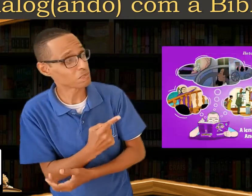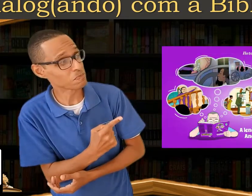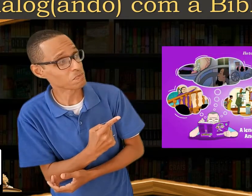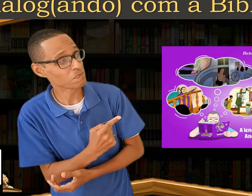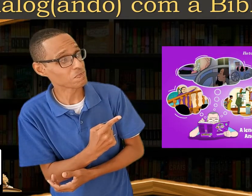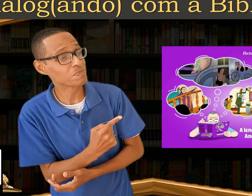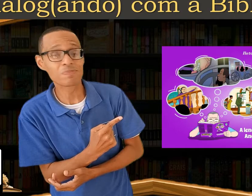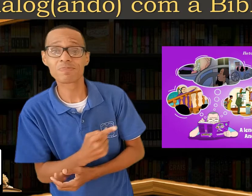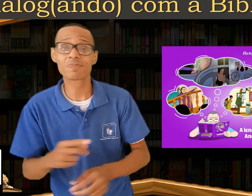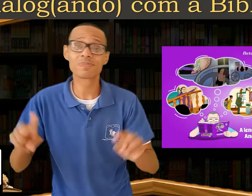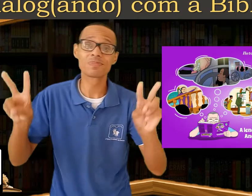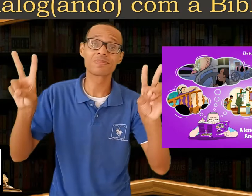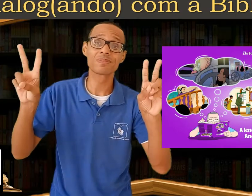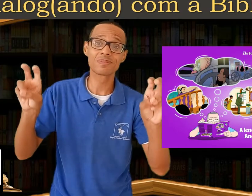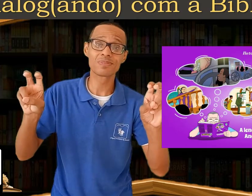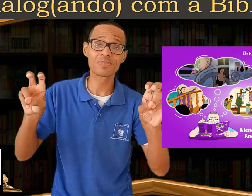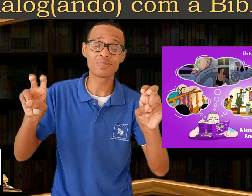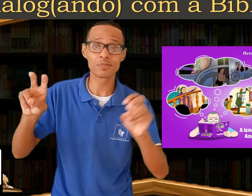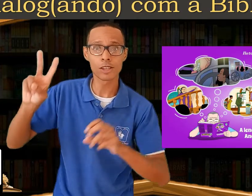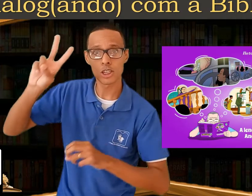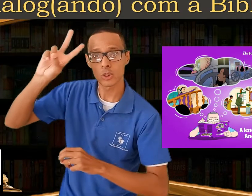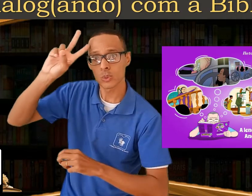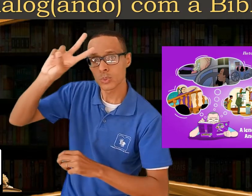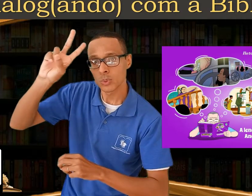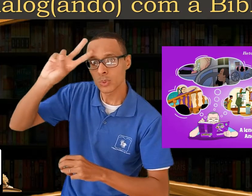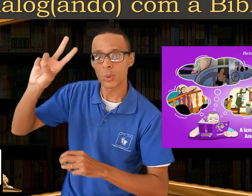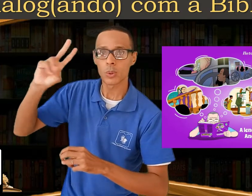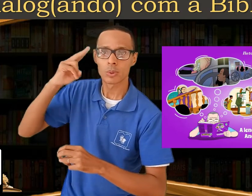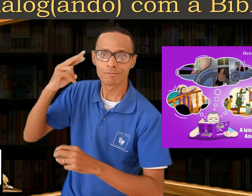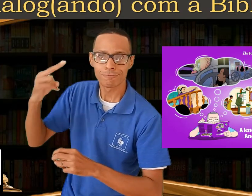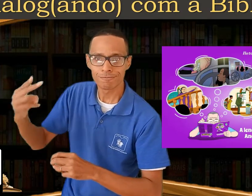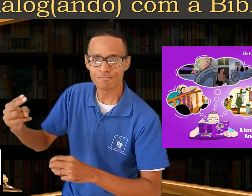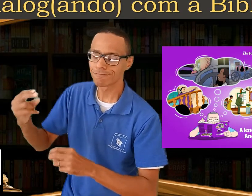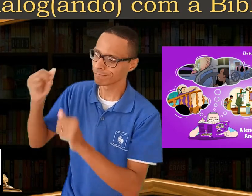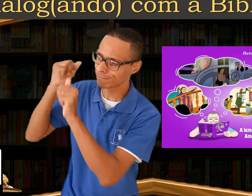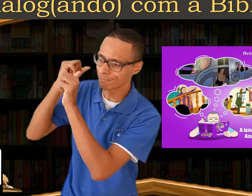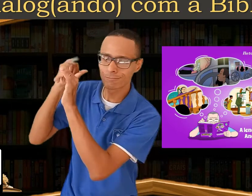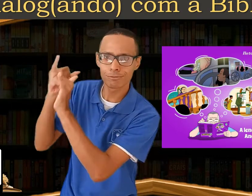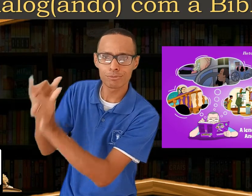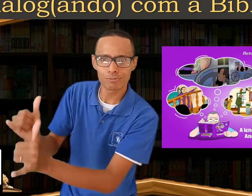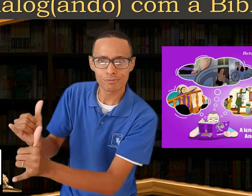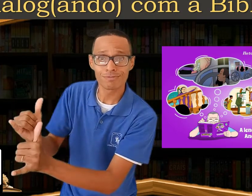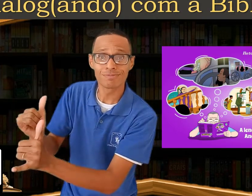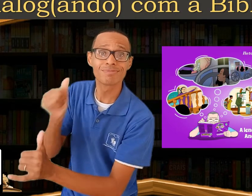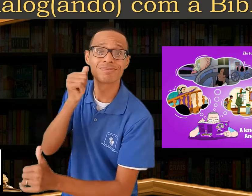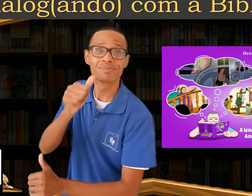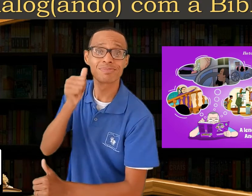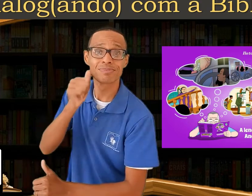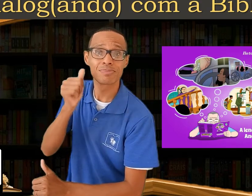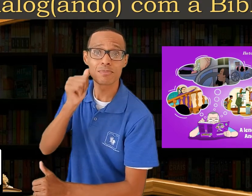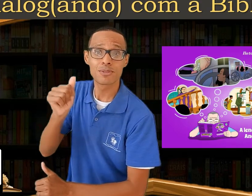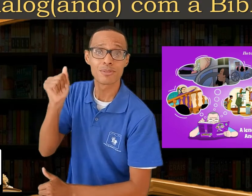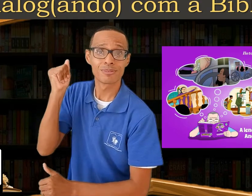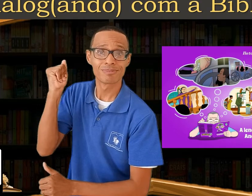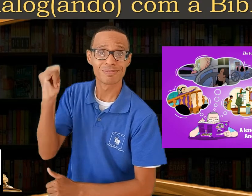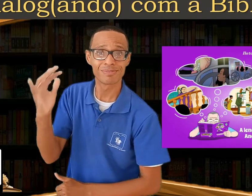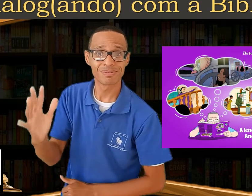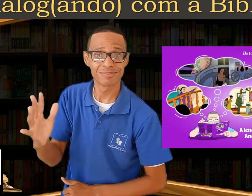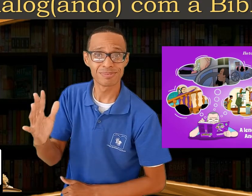a sua obra, A Lenda e as Histórias de Anna Jensen. Este diálogo